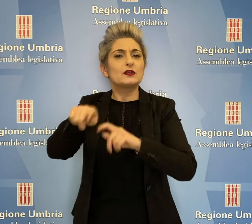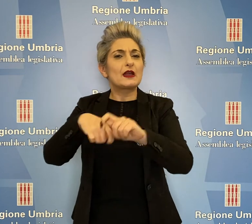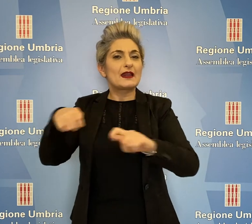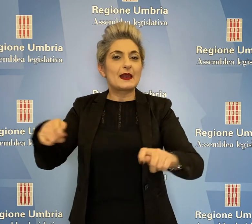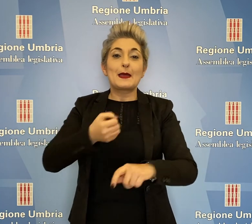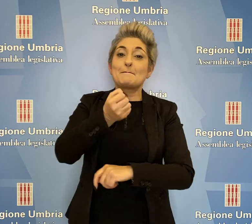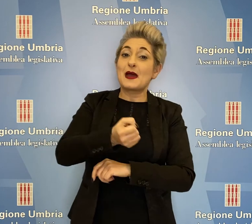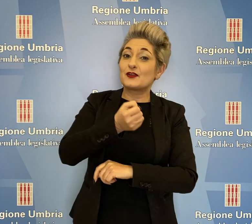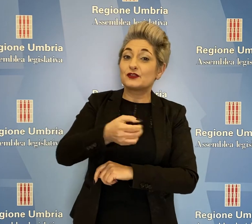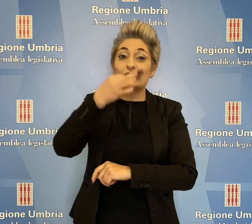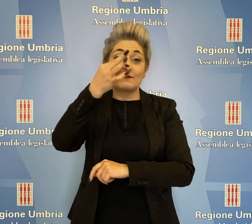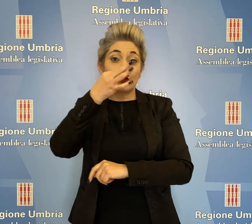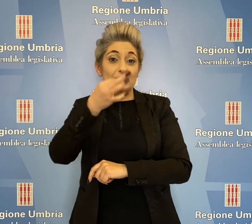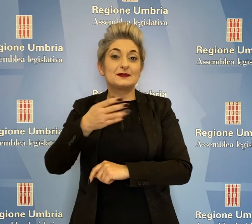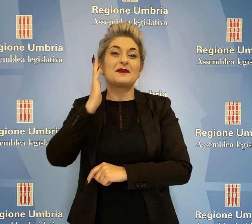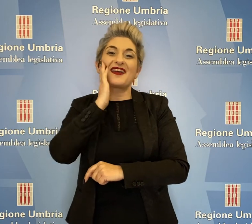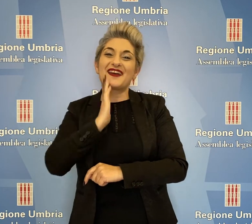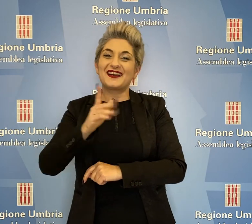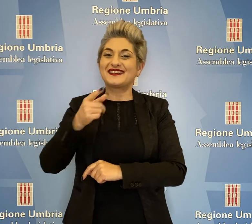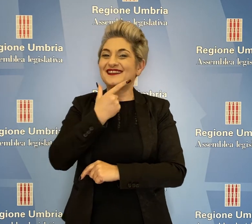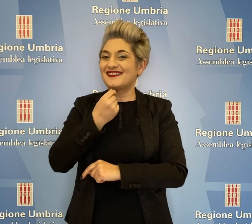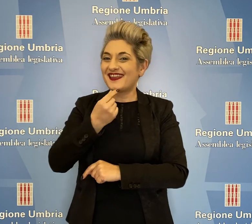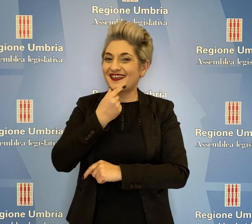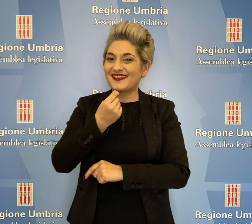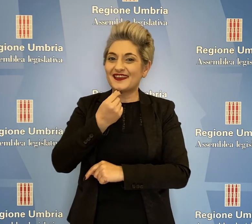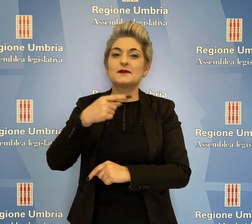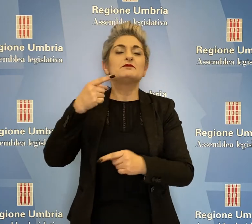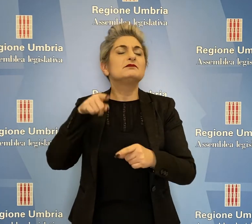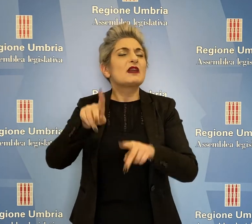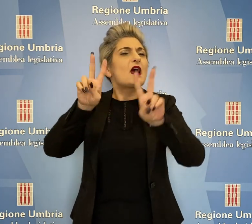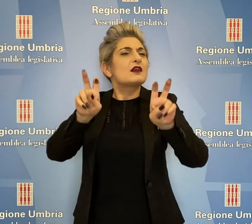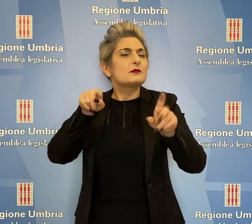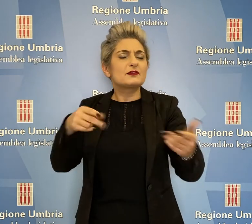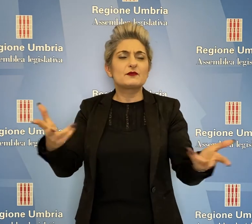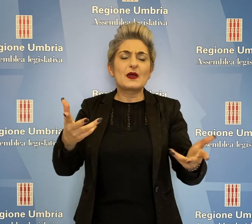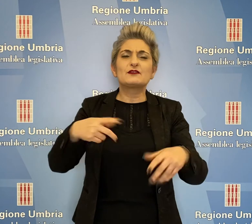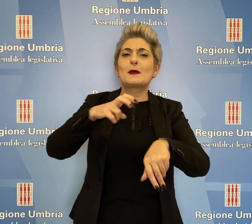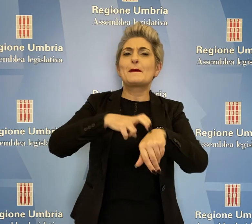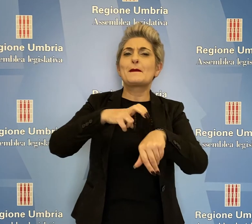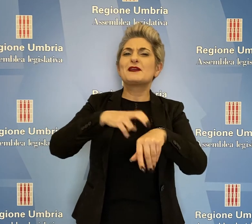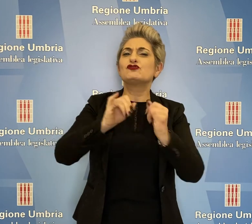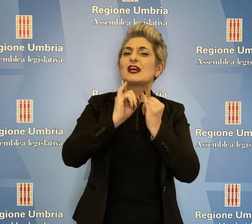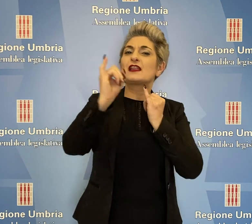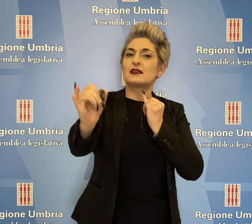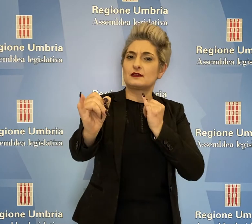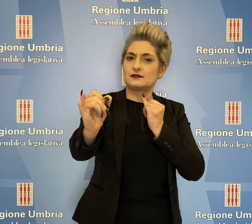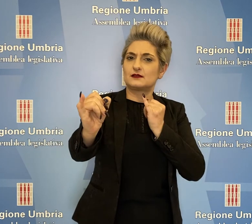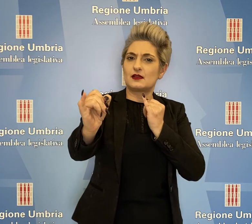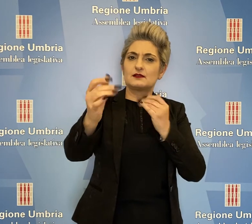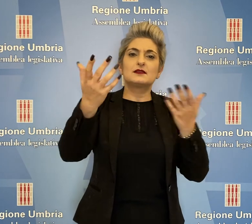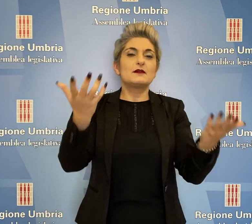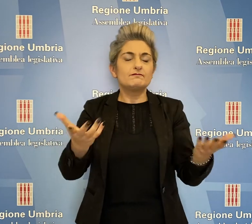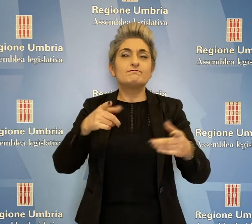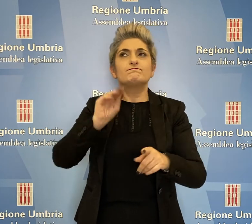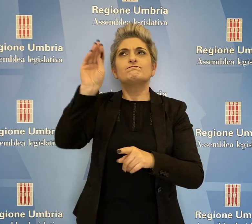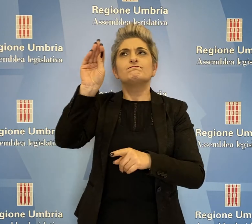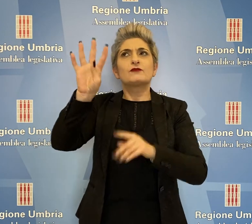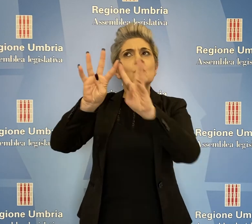Pastorelli, Fioroni, Carissimi, Nicchi, in tema di medicina a distanza, con cui si impegna la Giunta a